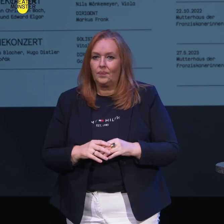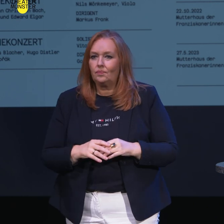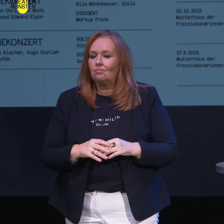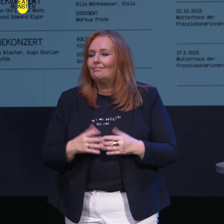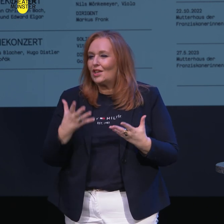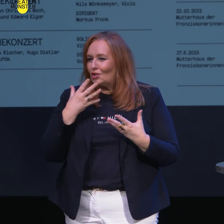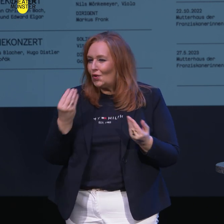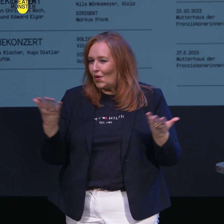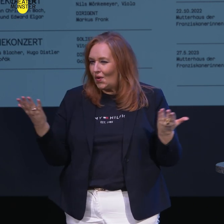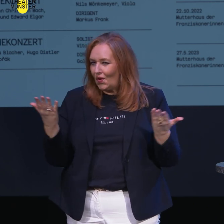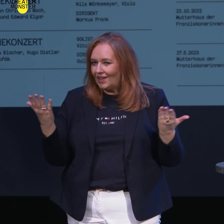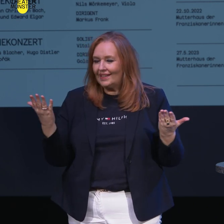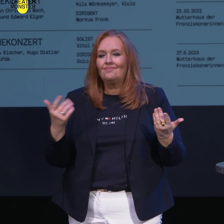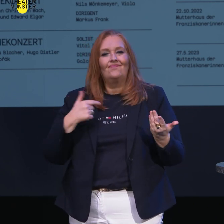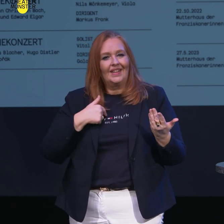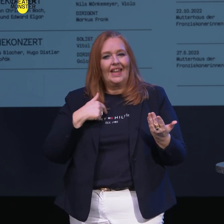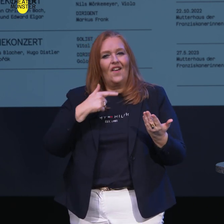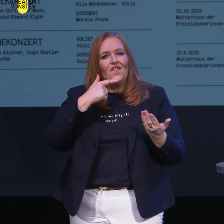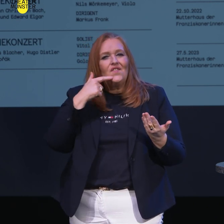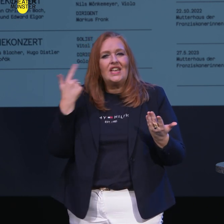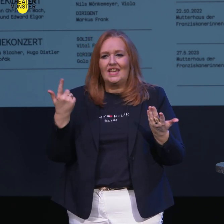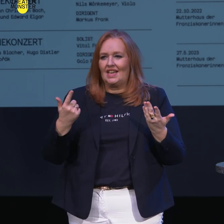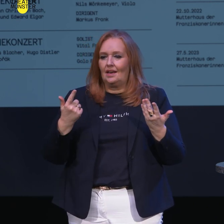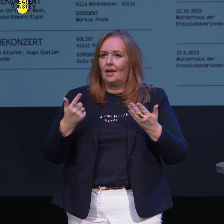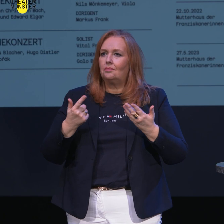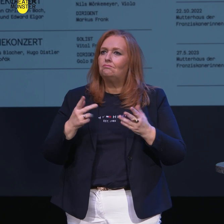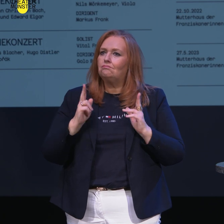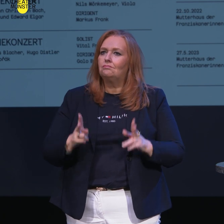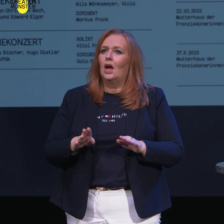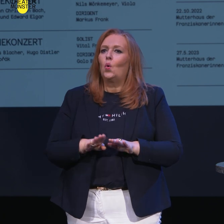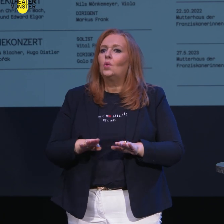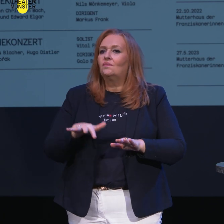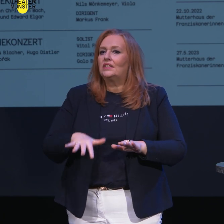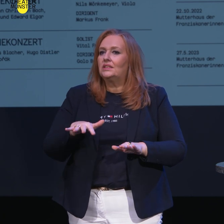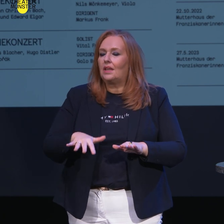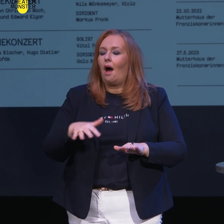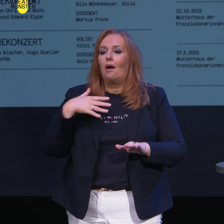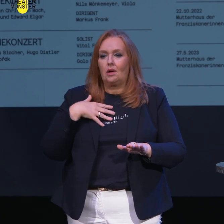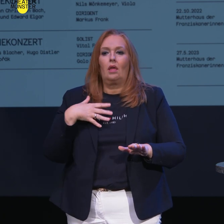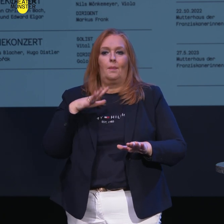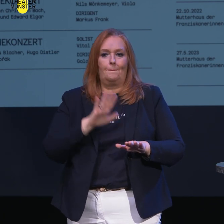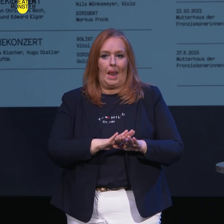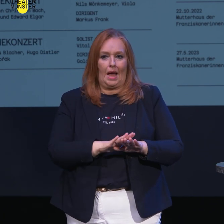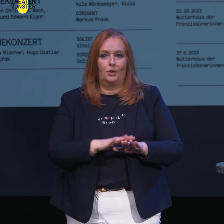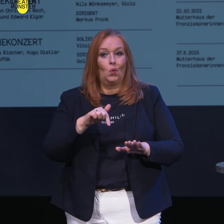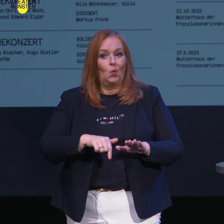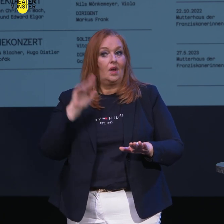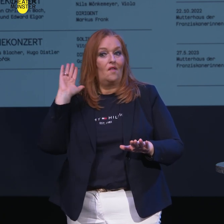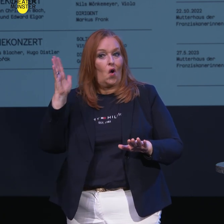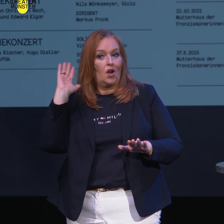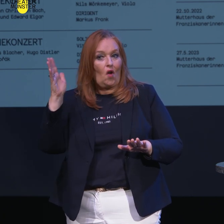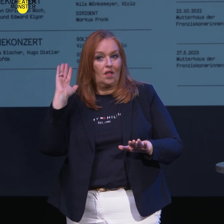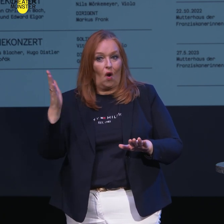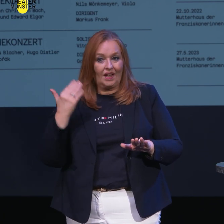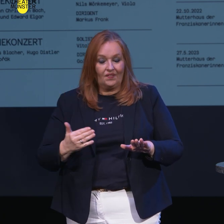Das Schöne ist, dass wir an sehr vielen Grundlinien festhalten dürfen, die wir bisher schon verfolgt haben, weil sie erfolgreich waren